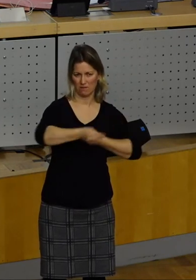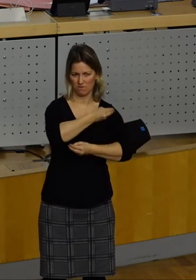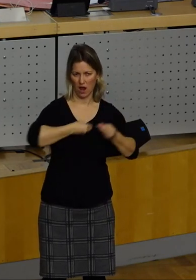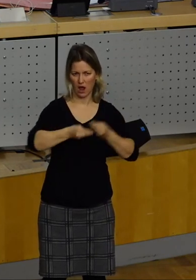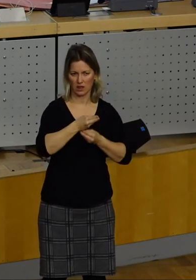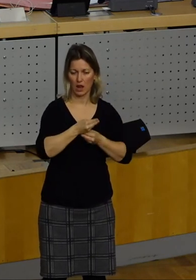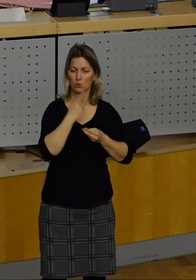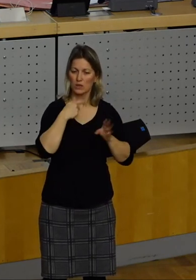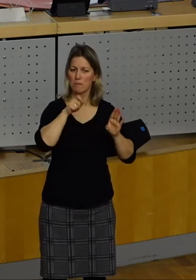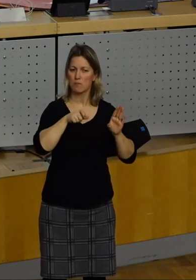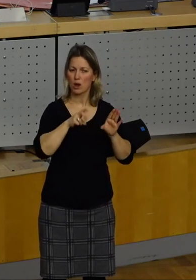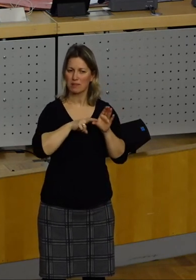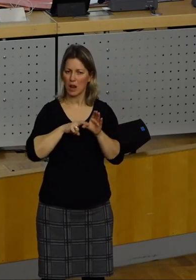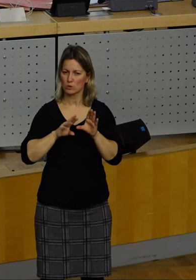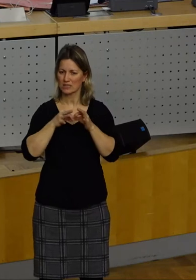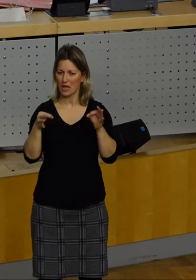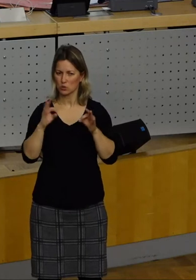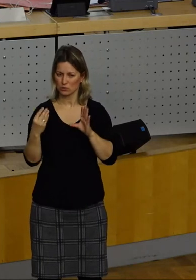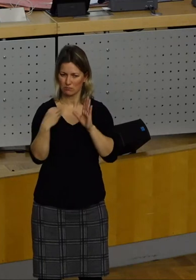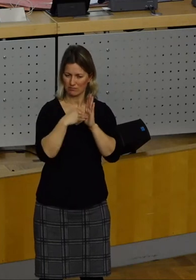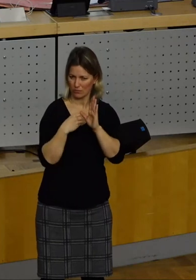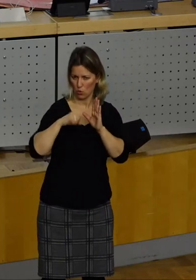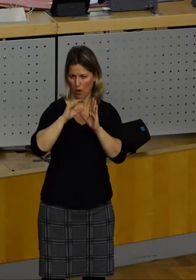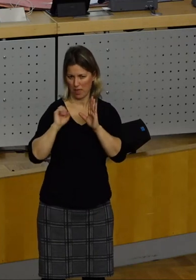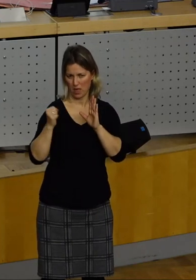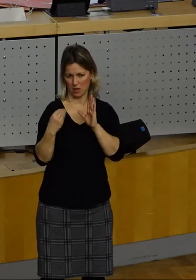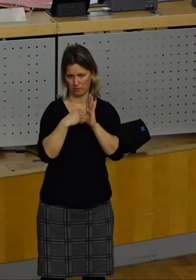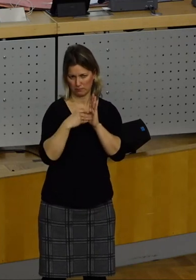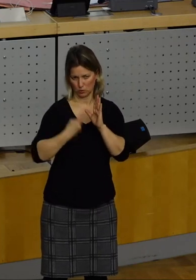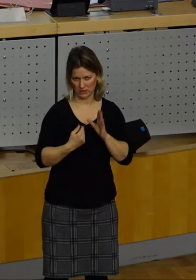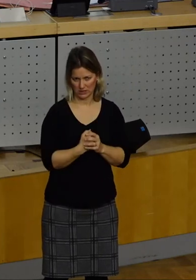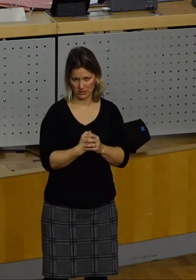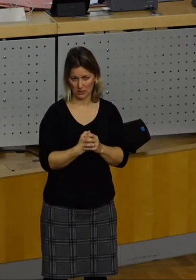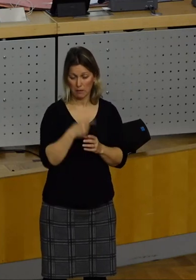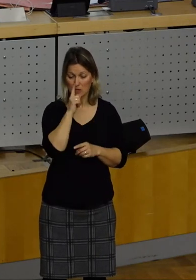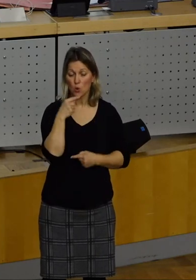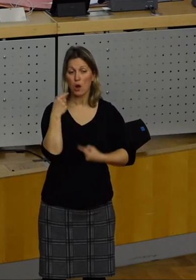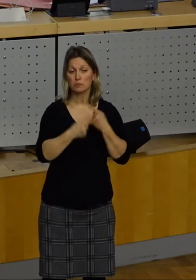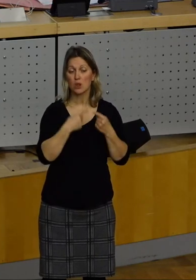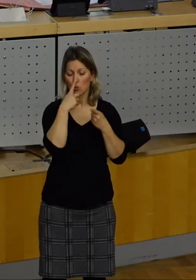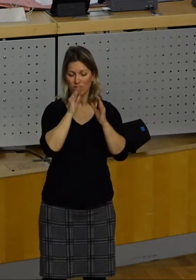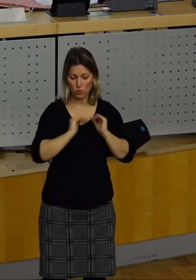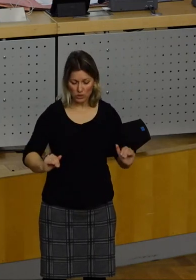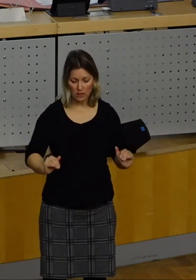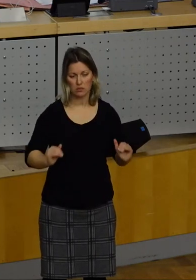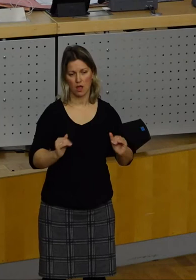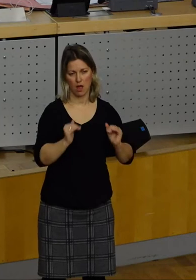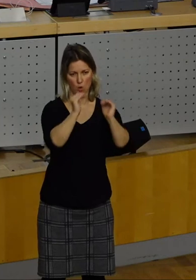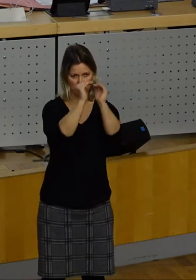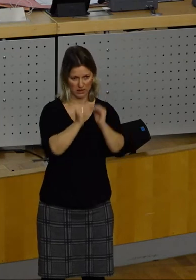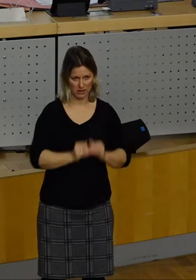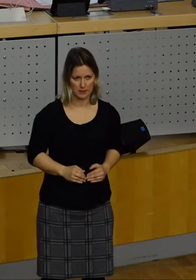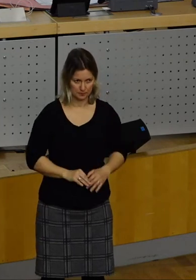Bürgerbeteiligungssatzung voranschreiten. Und dabei daran denken, dass dieser Prozess nur von unten nach oben funktionieren kann. Danke.